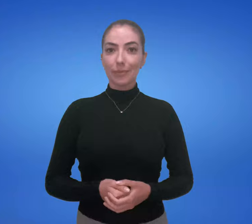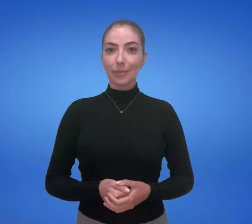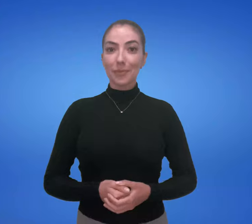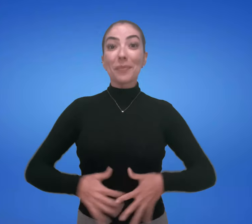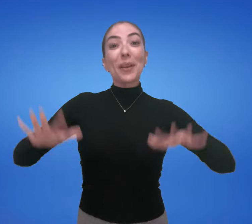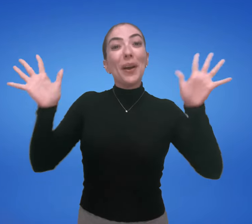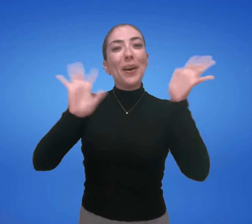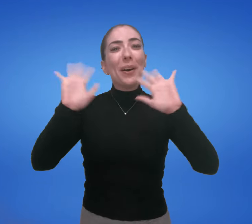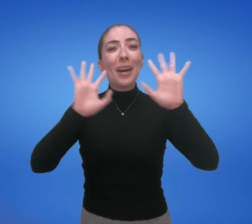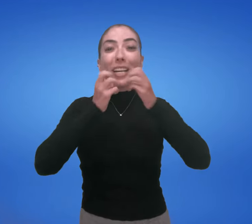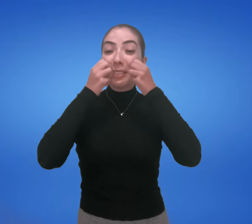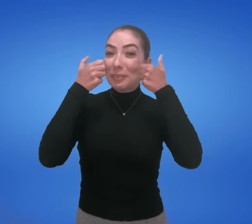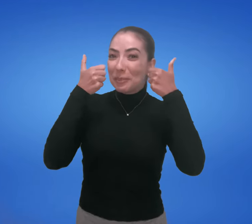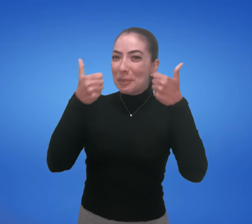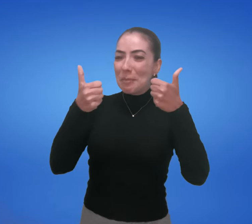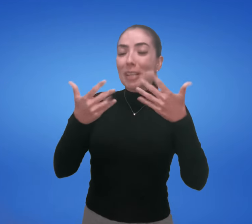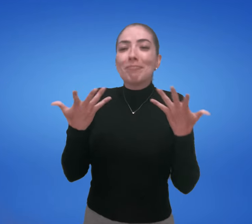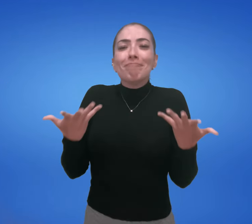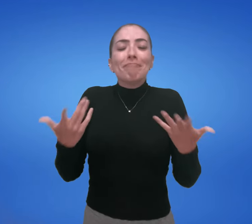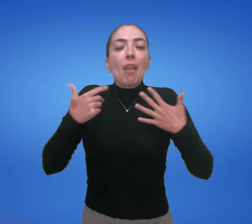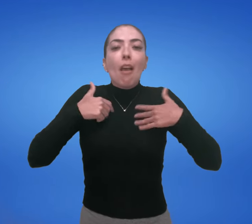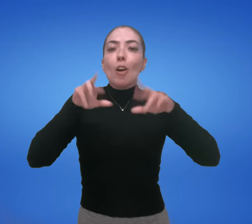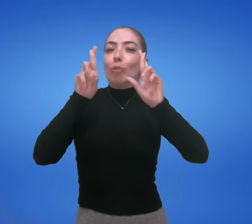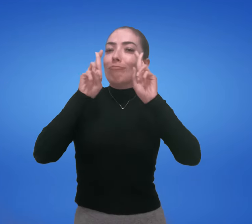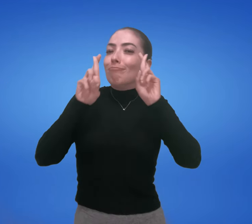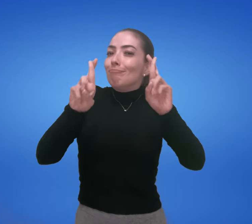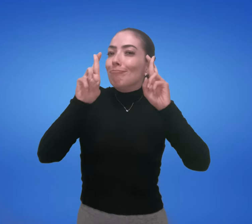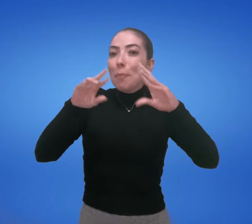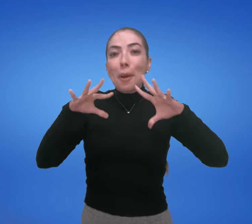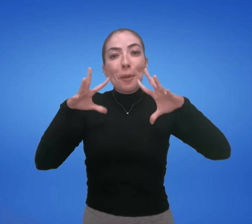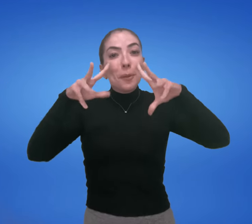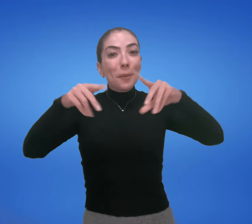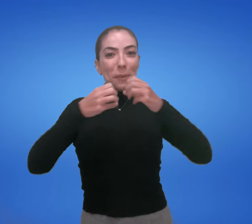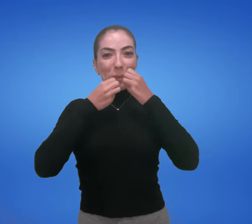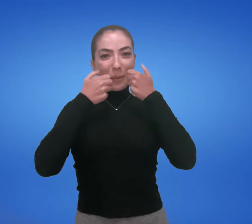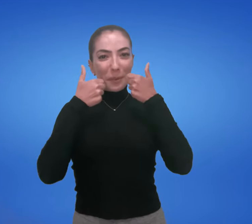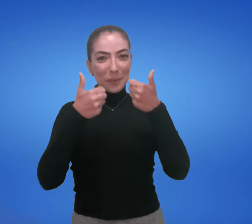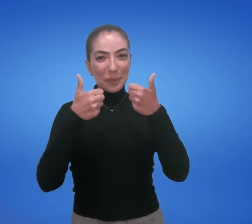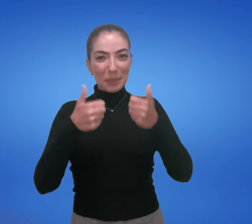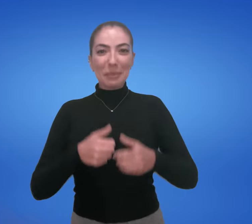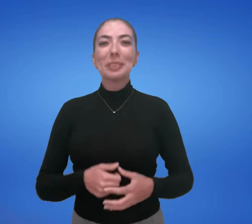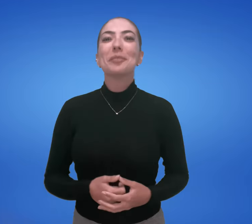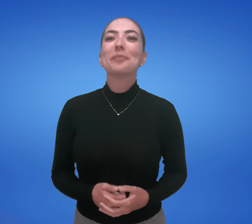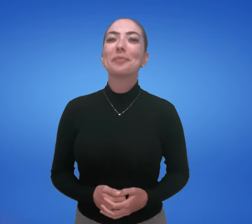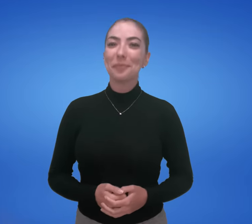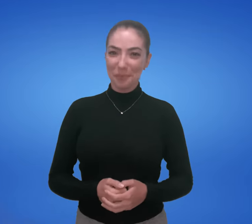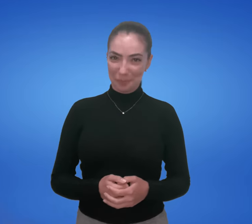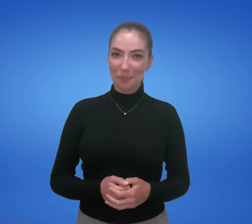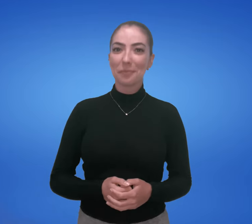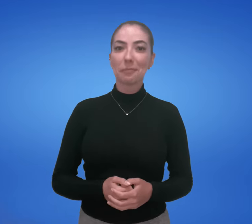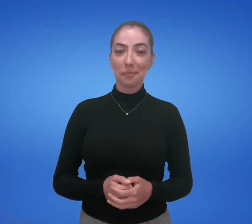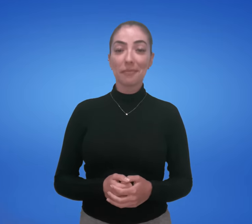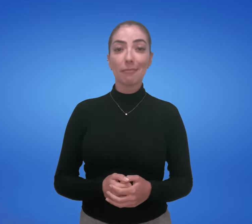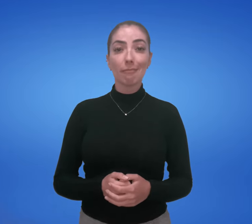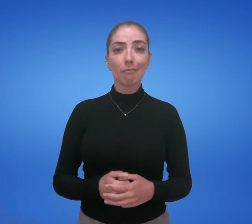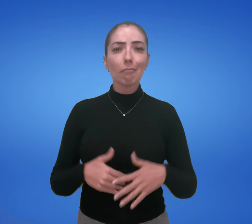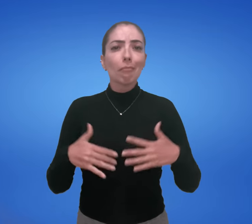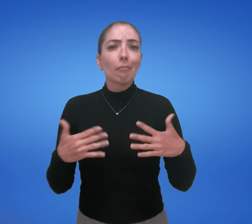Olá, tudo bem? Eu espero que todos vocês estejam muito bem. E